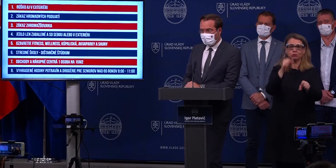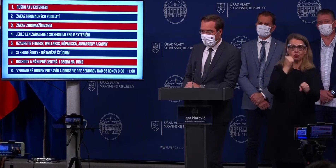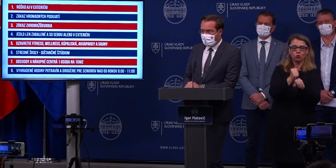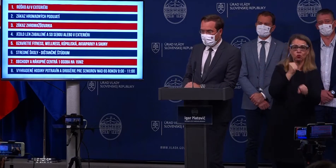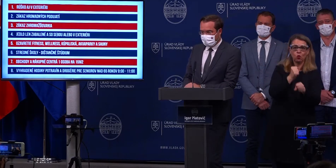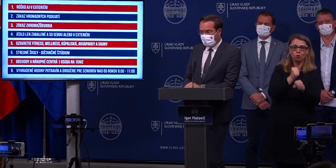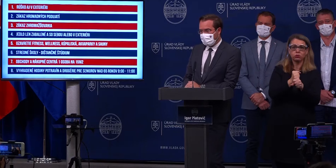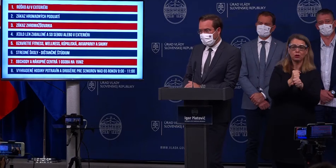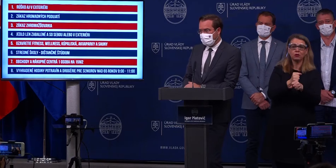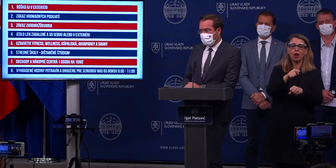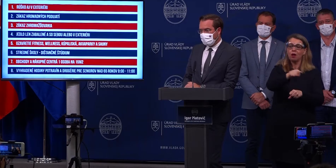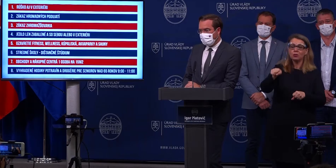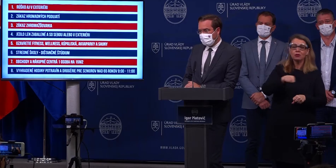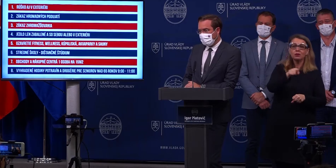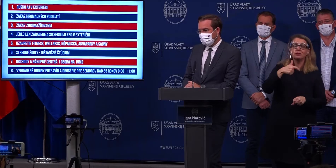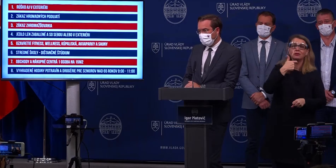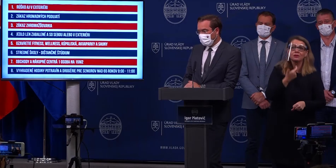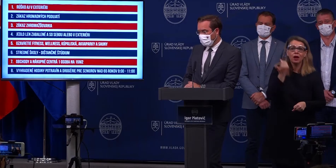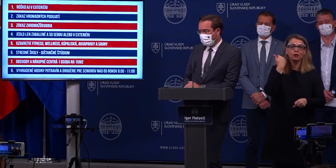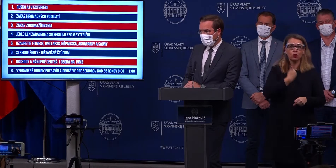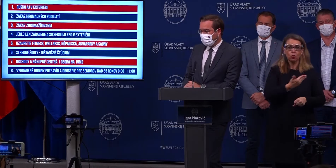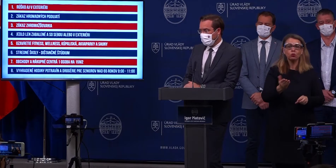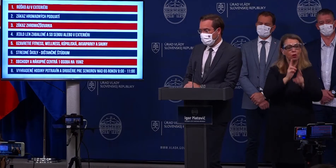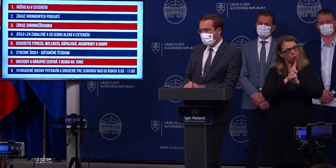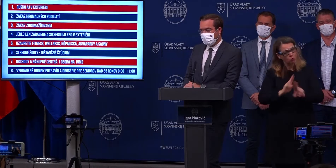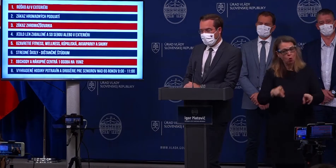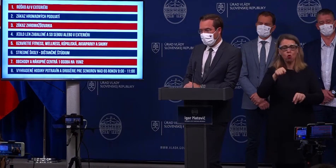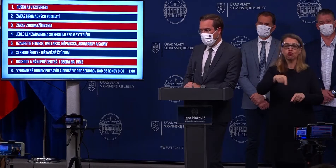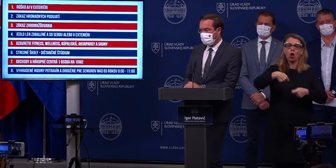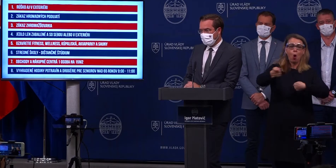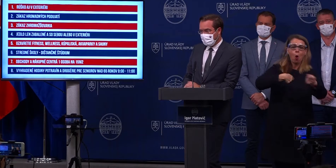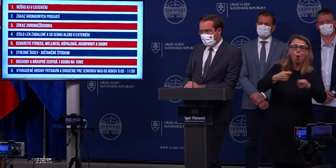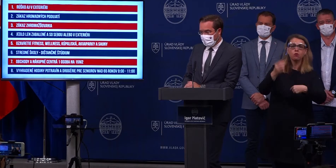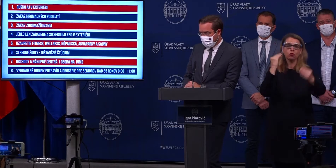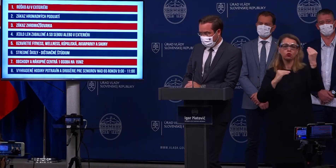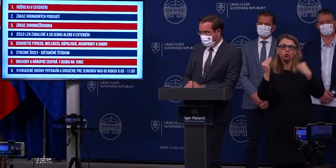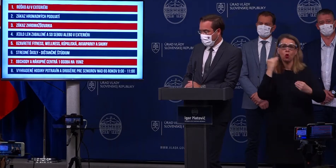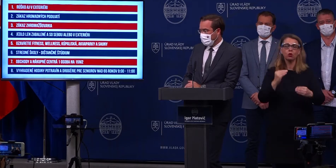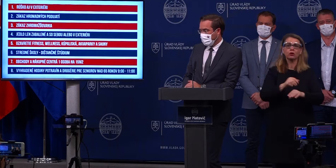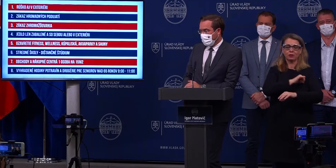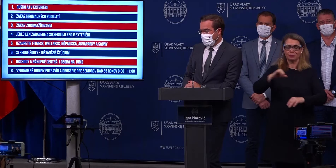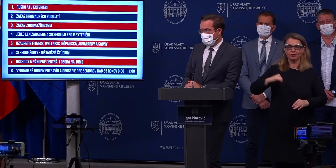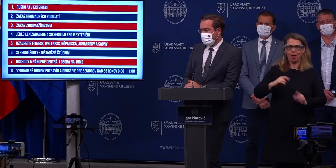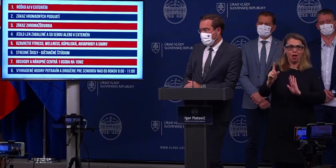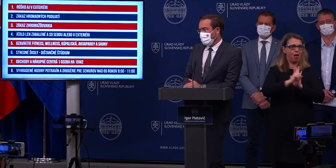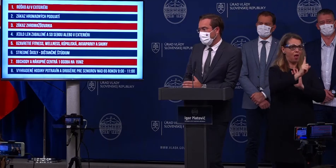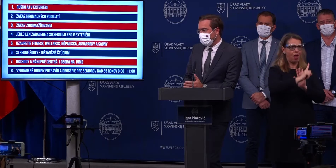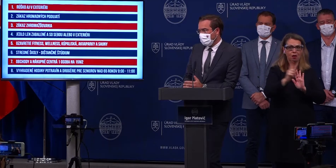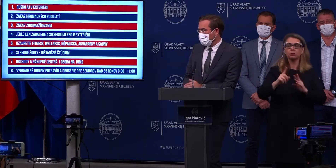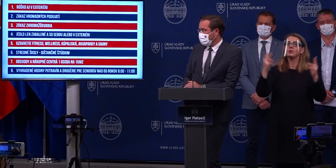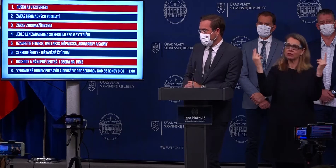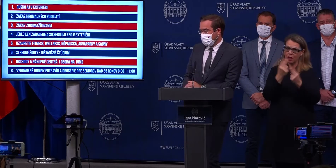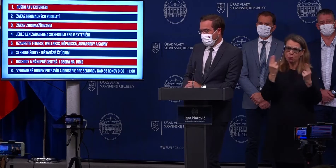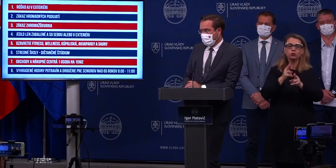sa tí najzraniteľnejší mohli v týchto priestoroch pohybovať len sami. samozrejme